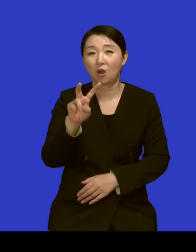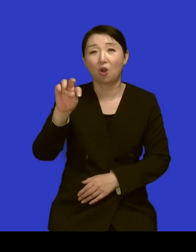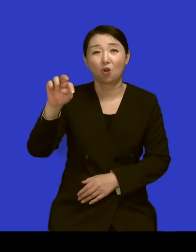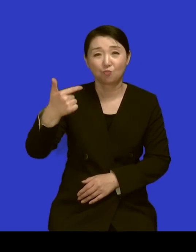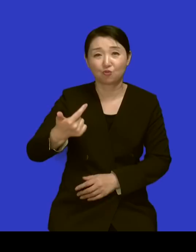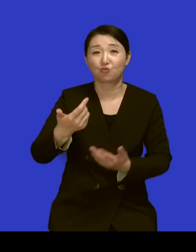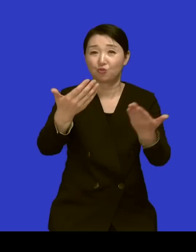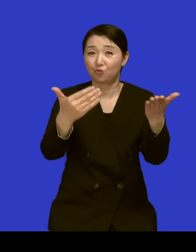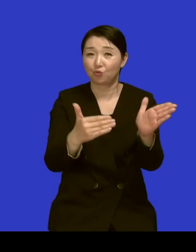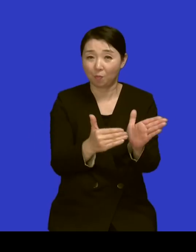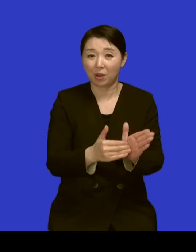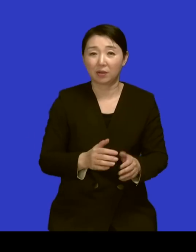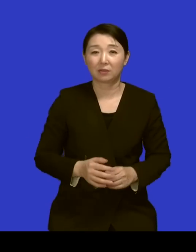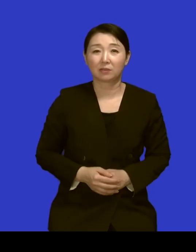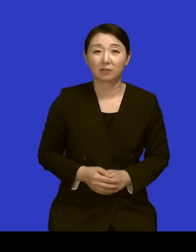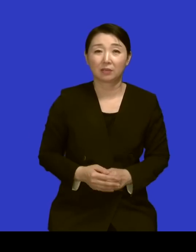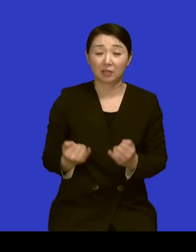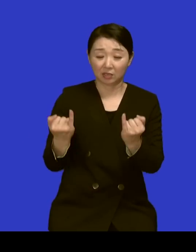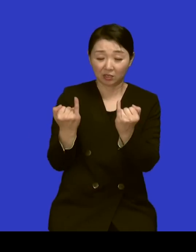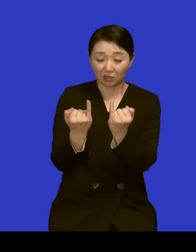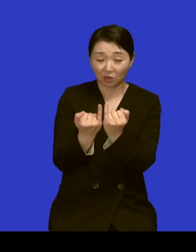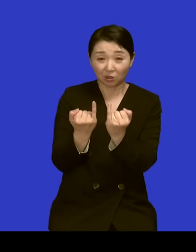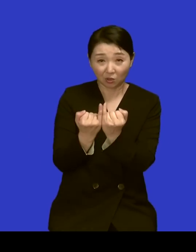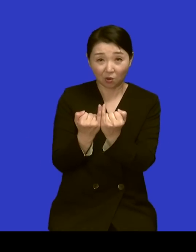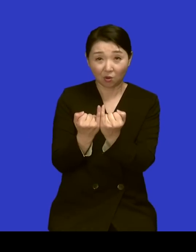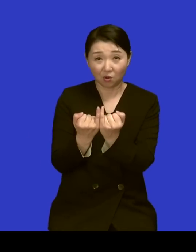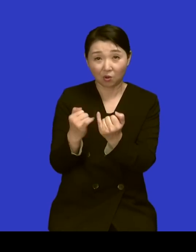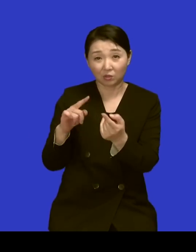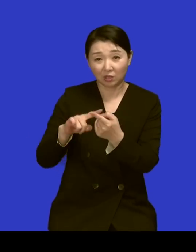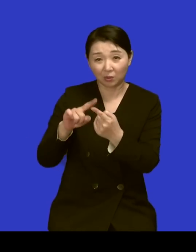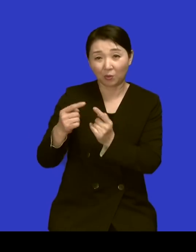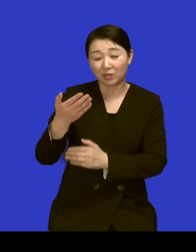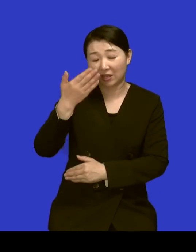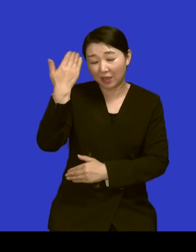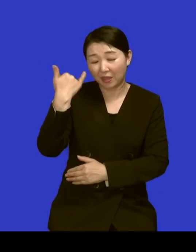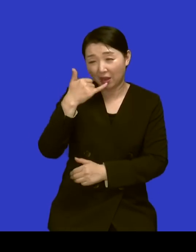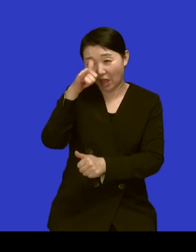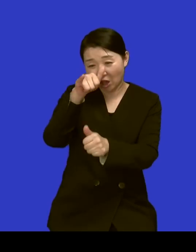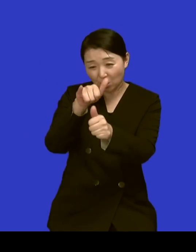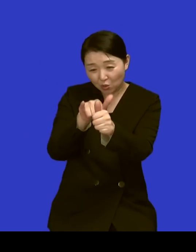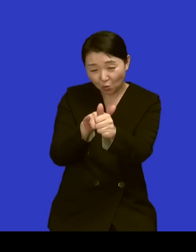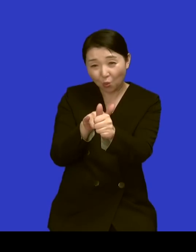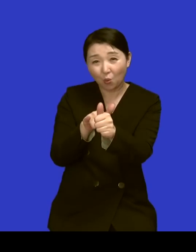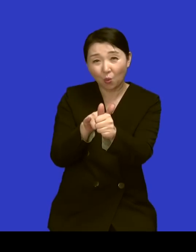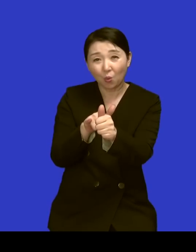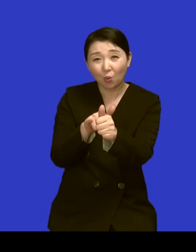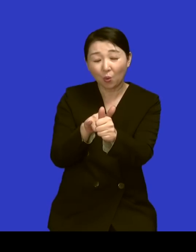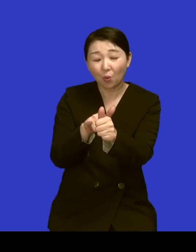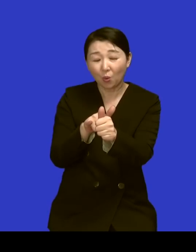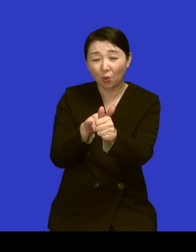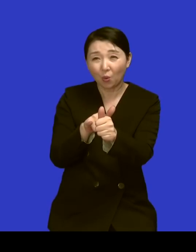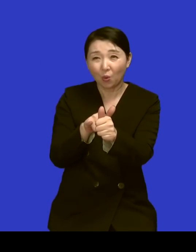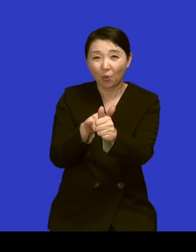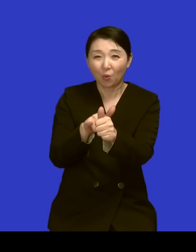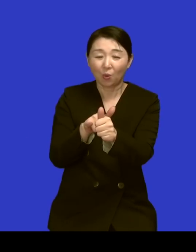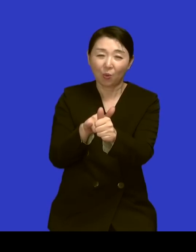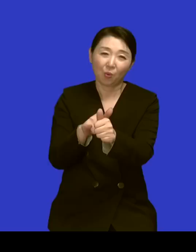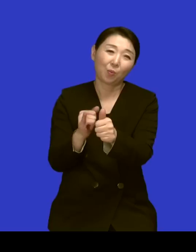이제 그 여성으로 그런 옛날에 효부 이런 것도 있었고요 네 또 이제